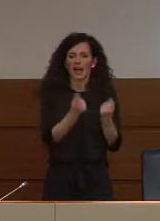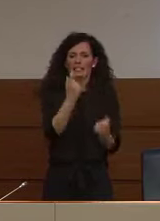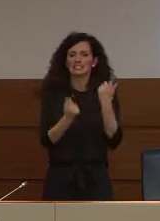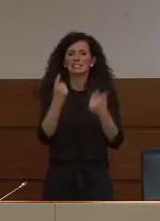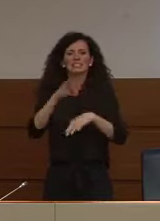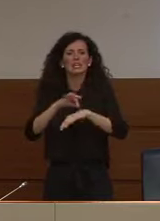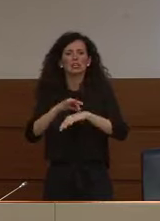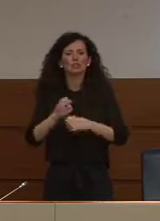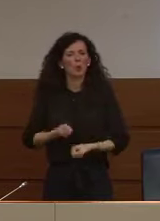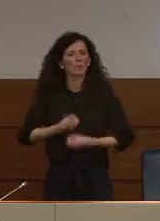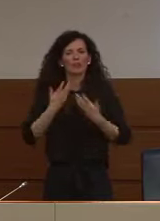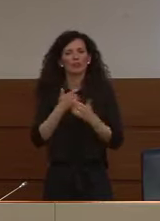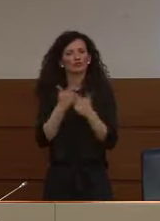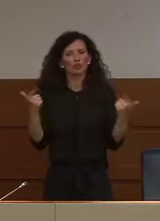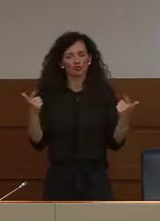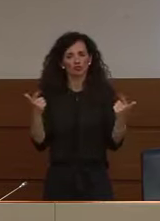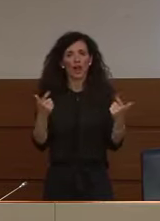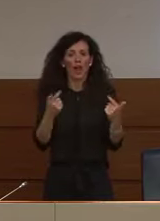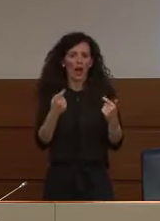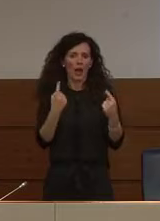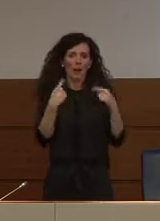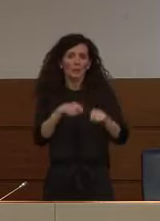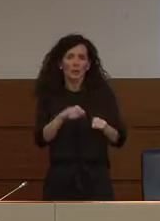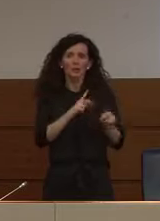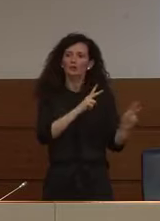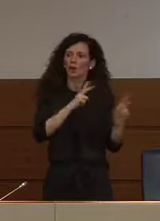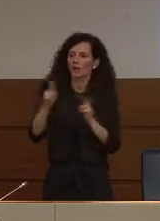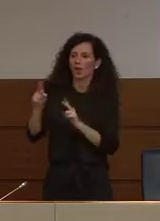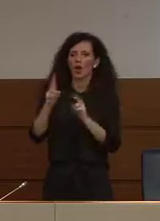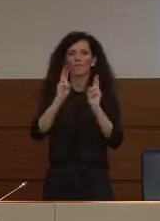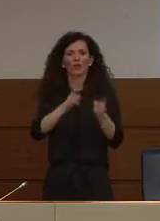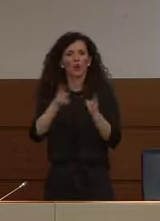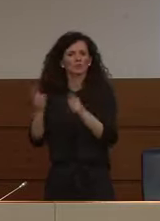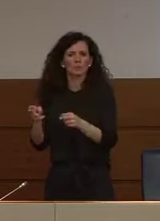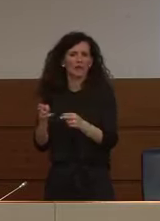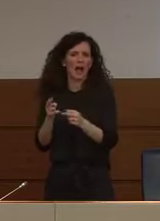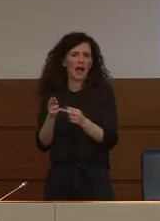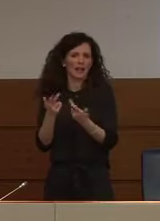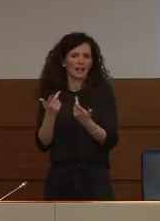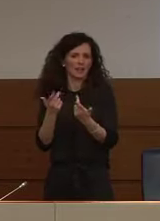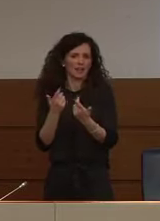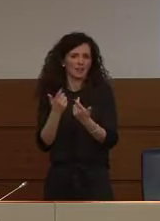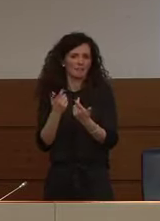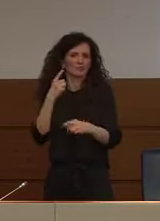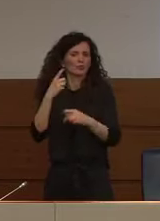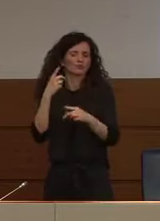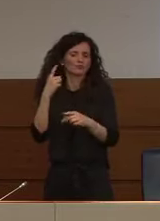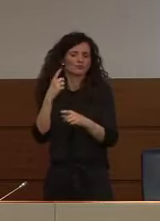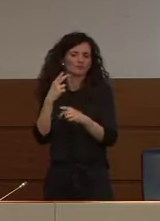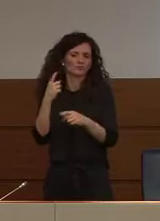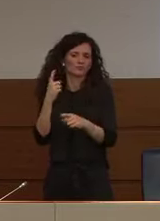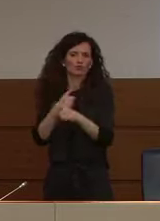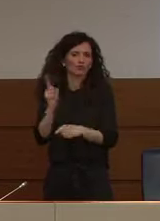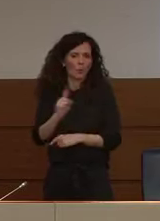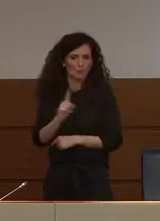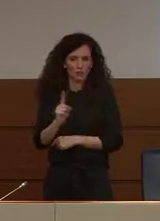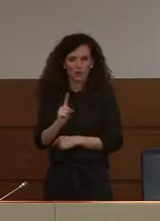asintomatici quindi non vengono ricoverati in strutture ospedaliere se non eccezionalmente addirittura